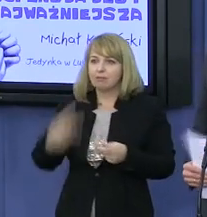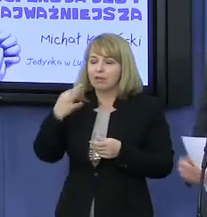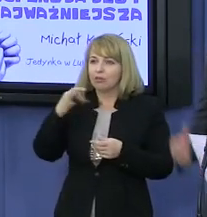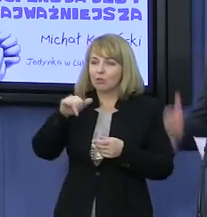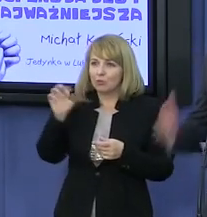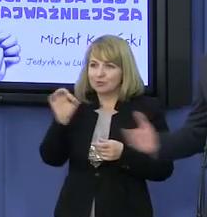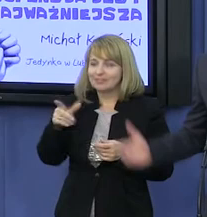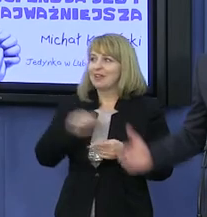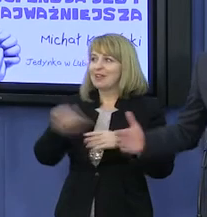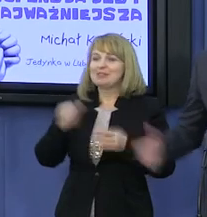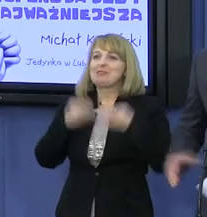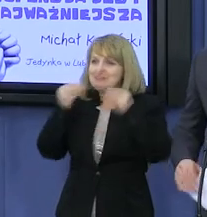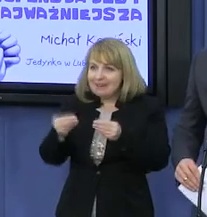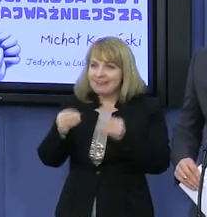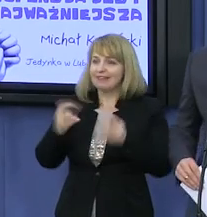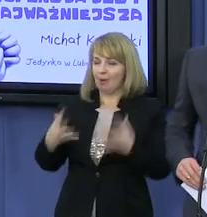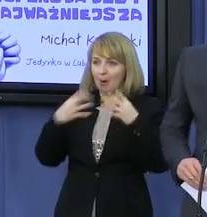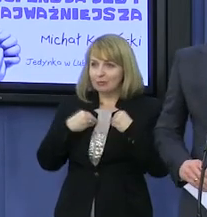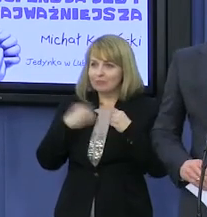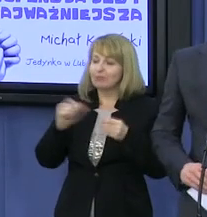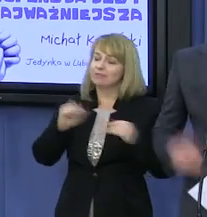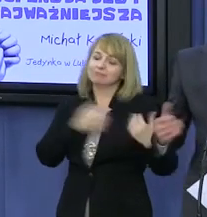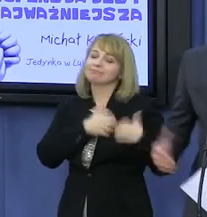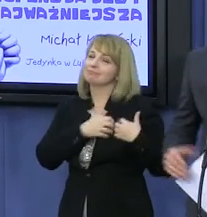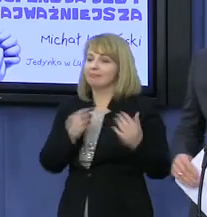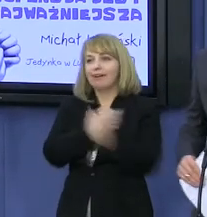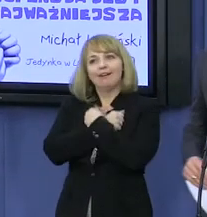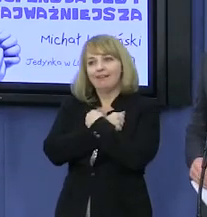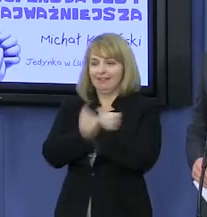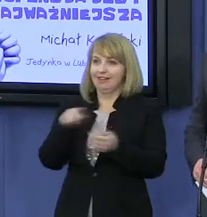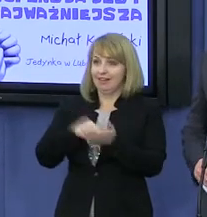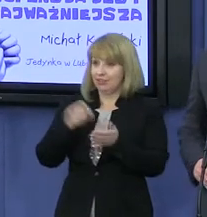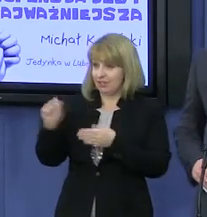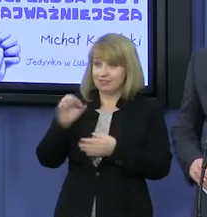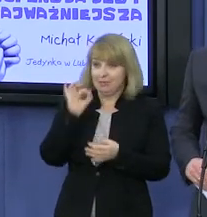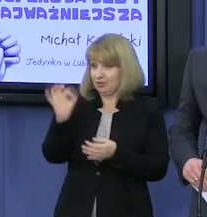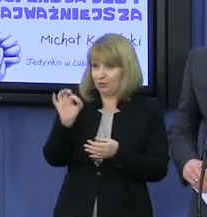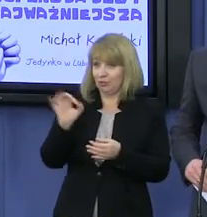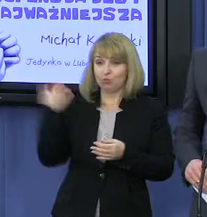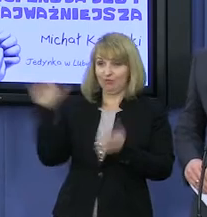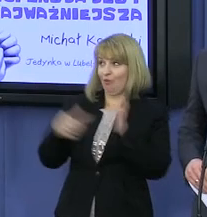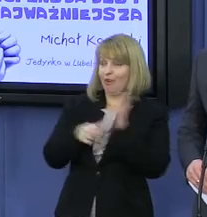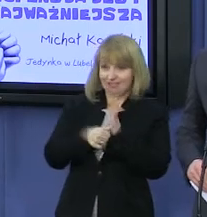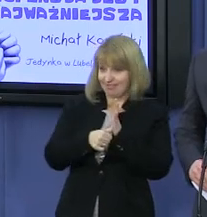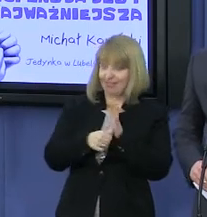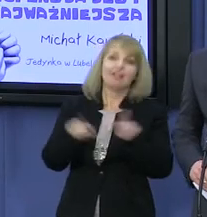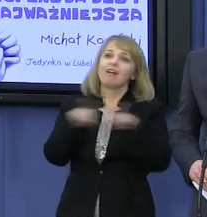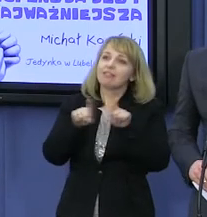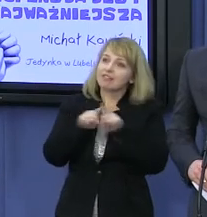daje, to naprawdę największy romantyk. Takich gestów nie ma. Również zgadzam się z tym, że jest to prezent dla